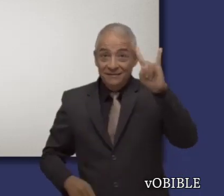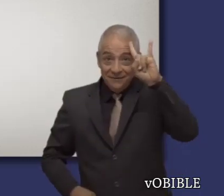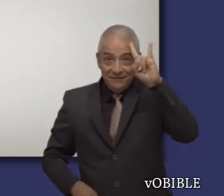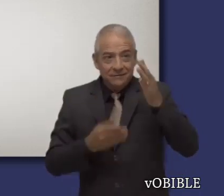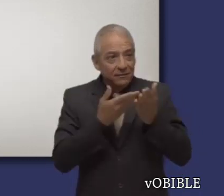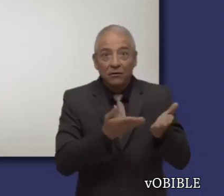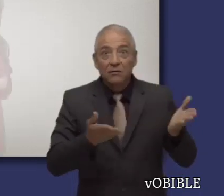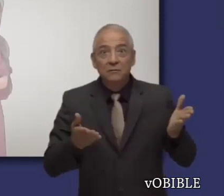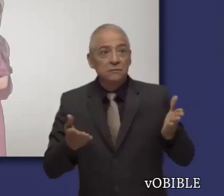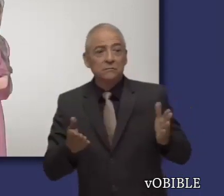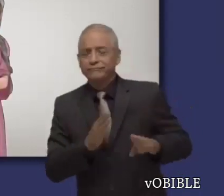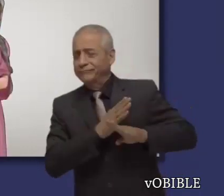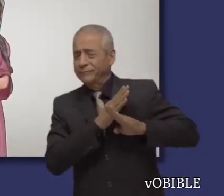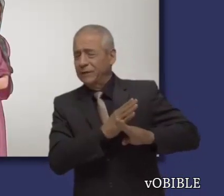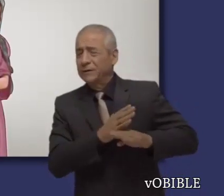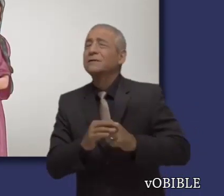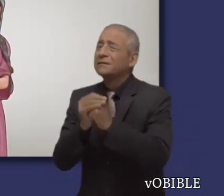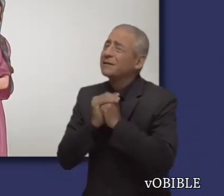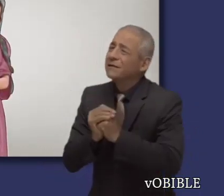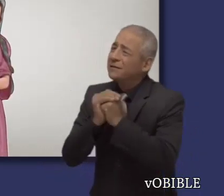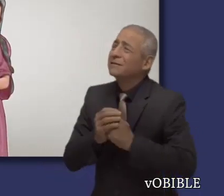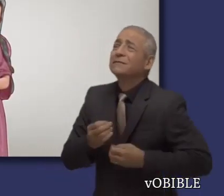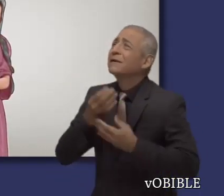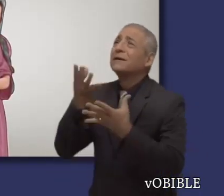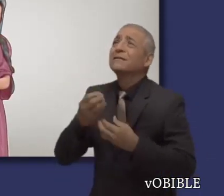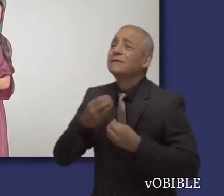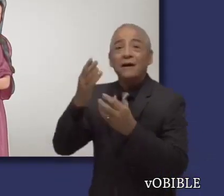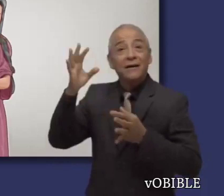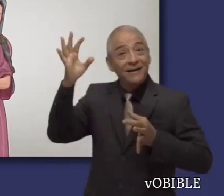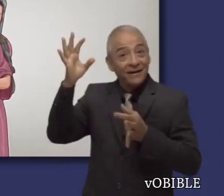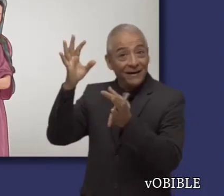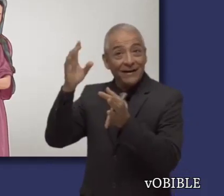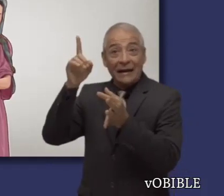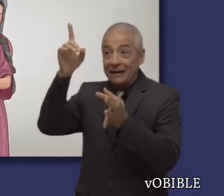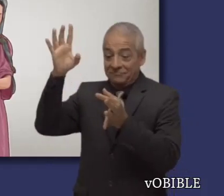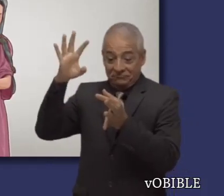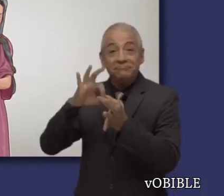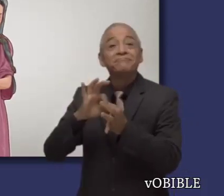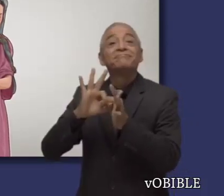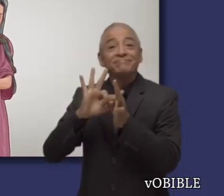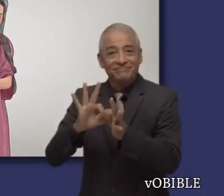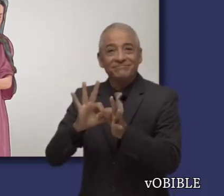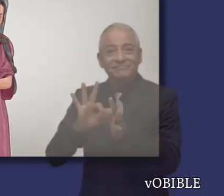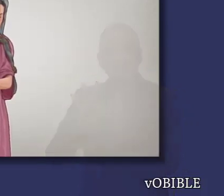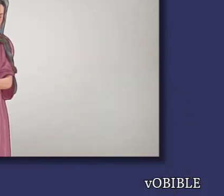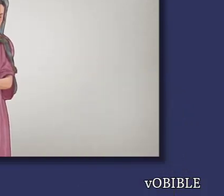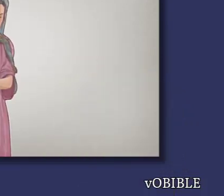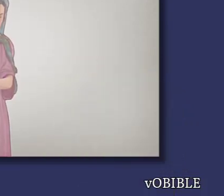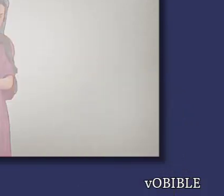En cambio, si nos oponemos al diablo y nos acercamos a Dios, Dios se acercará a nosotros.